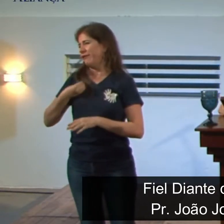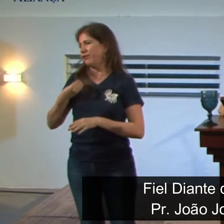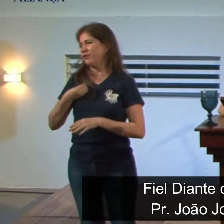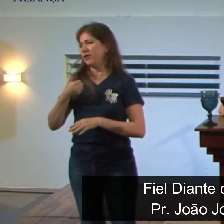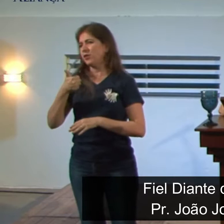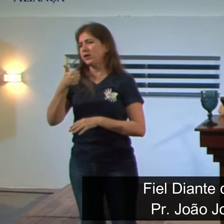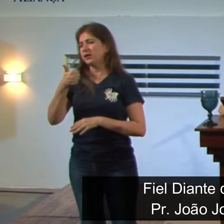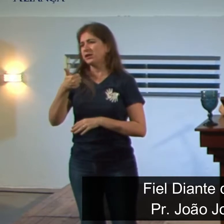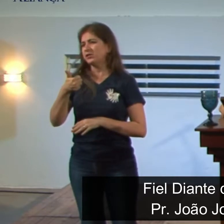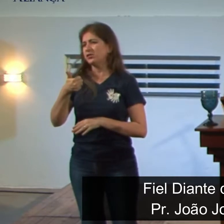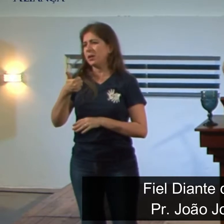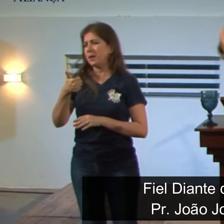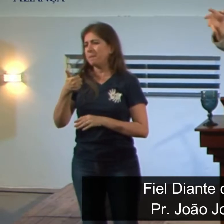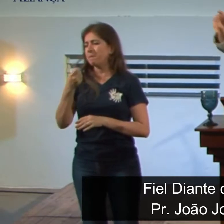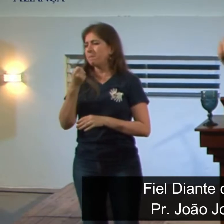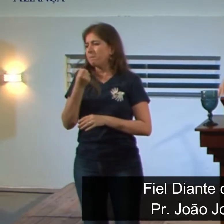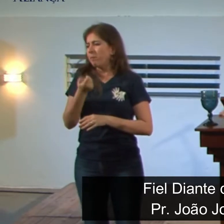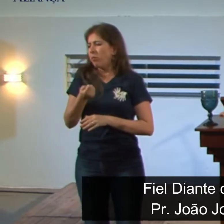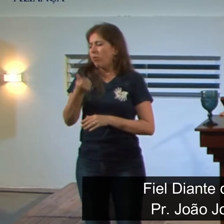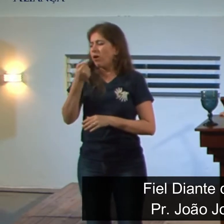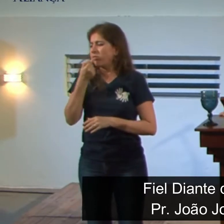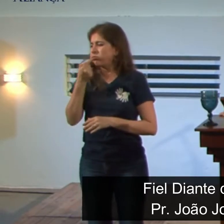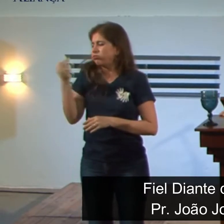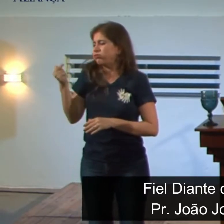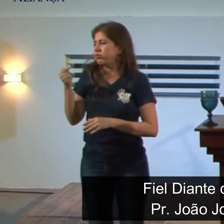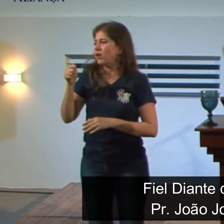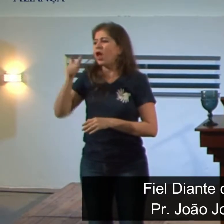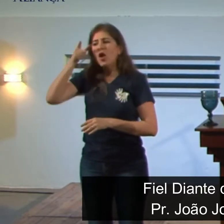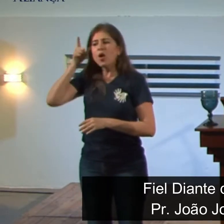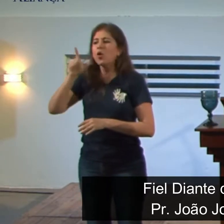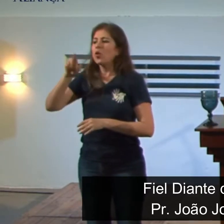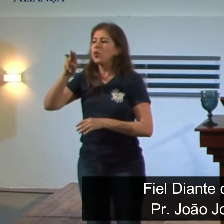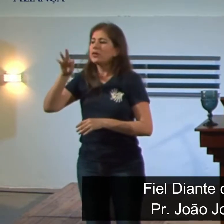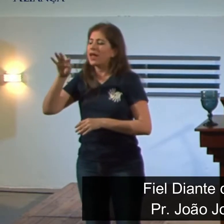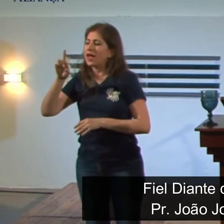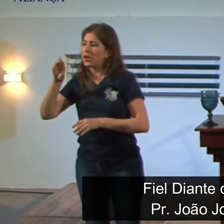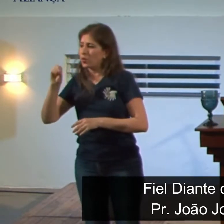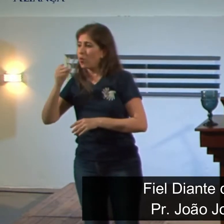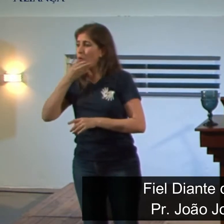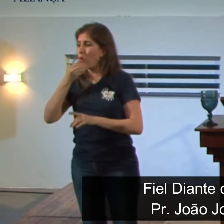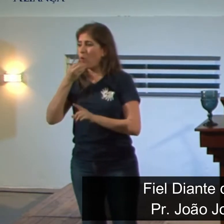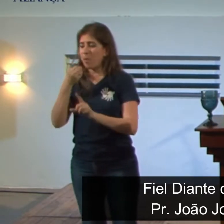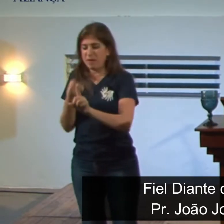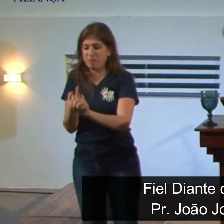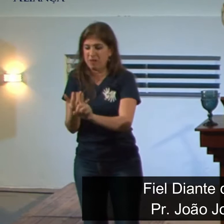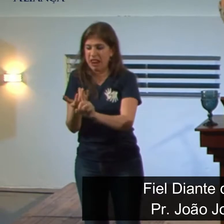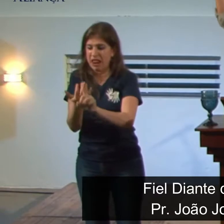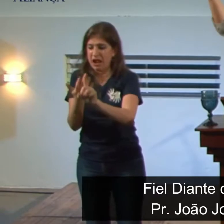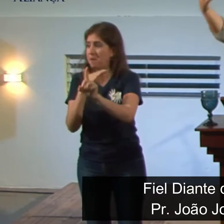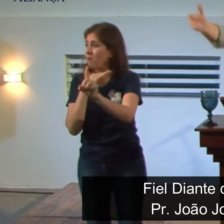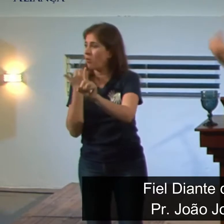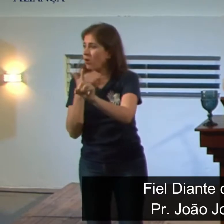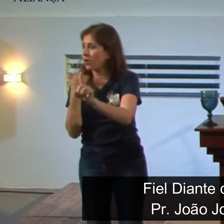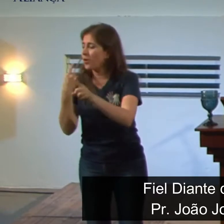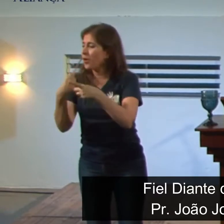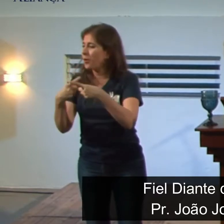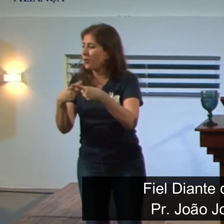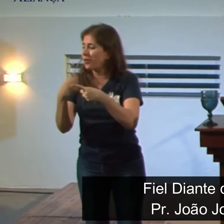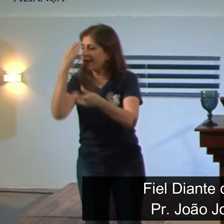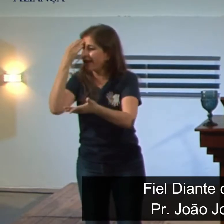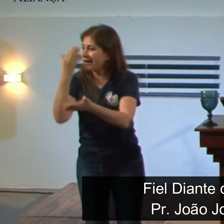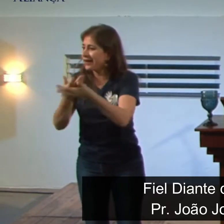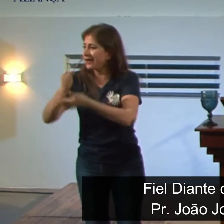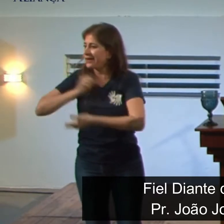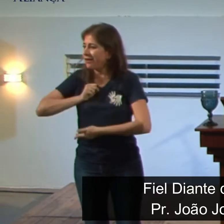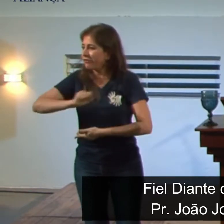do nascimento de Martim Lutero. Era um reformador tcheco e ele foi queimado na fogueira por causa dos ideais da reforma,